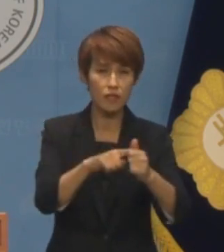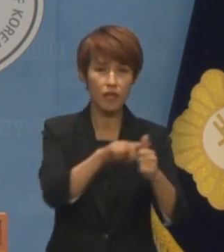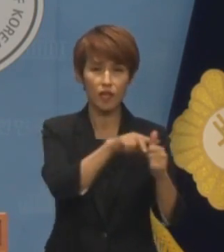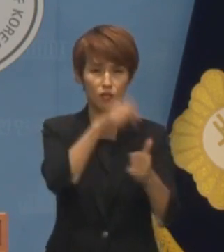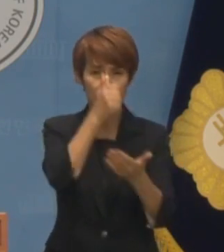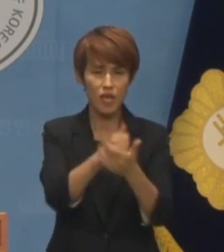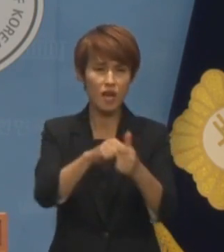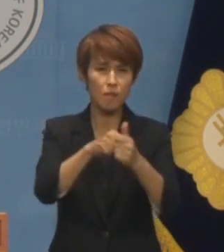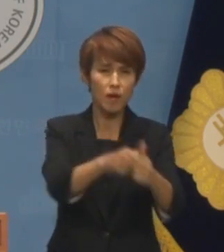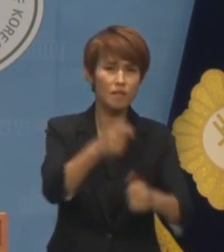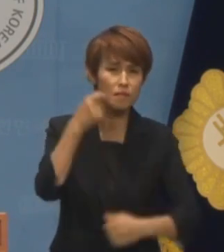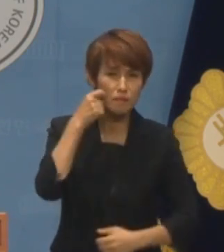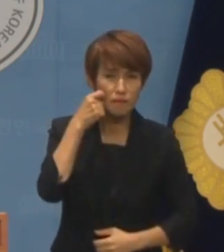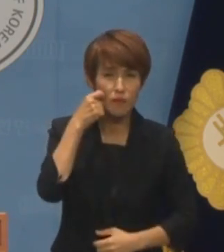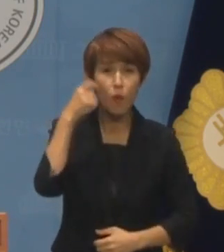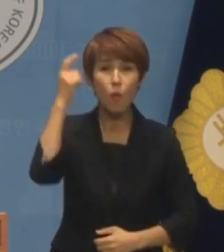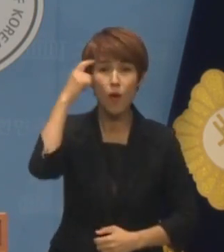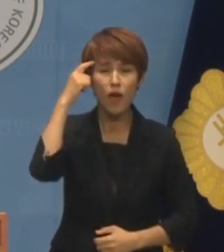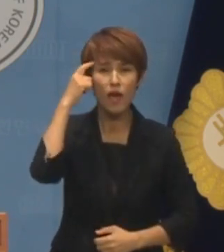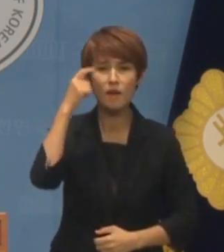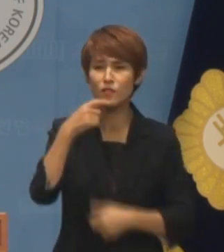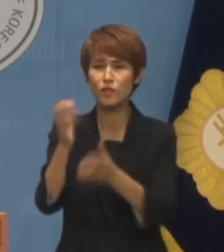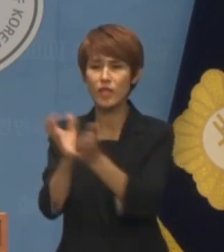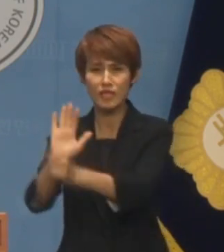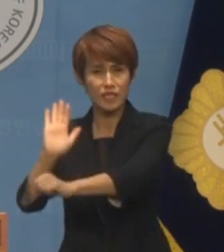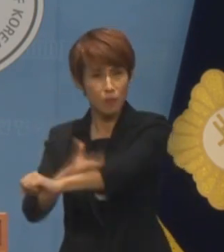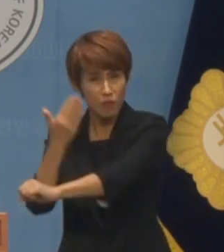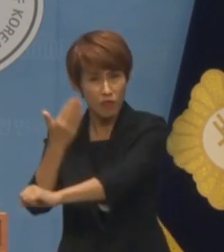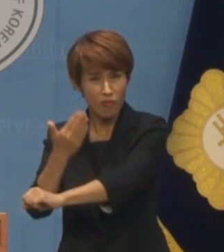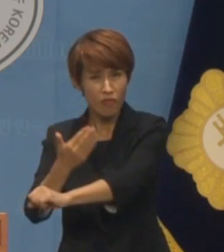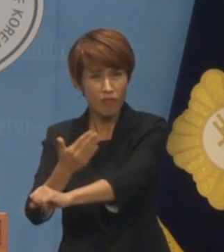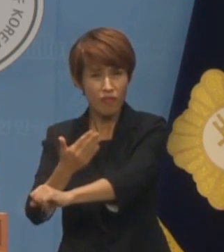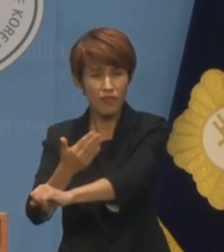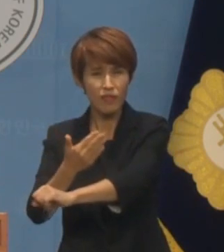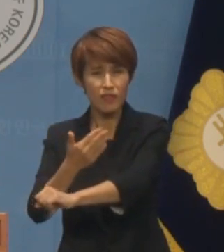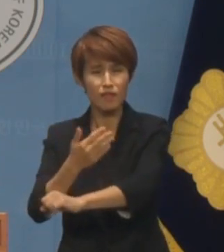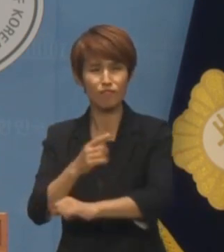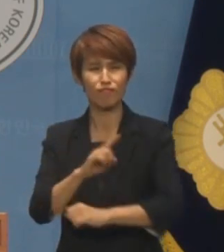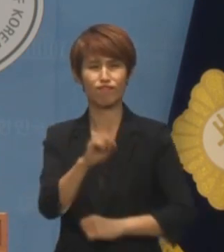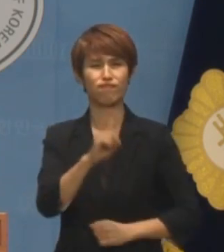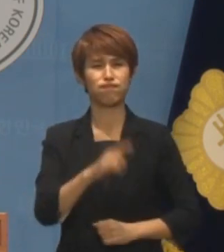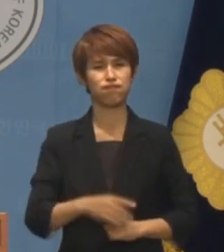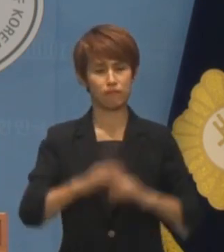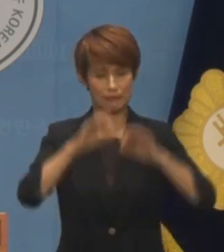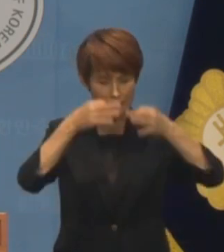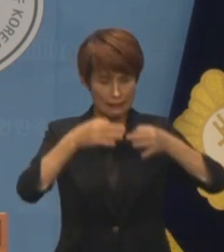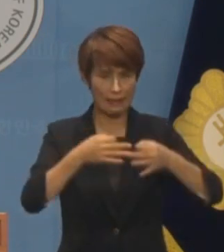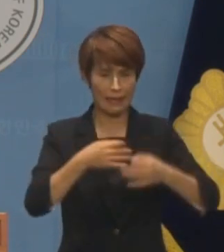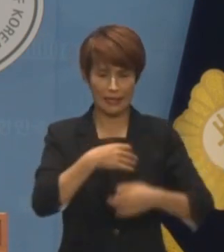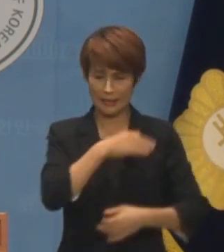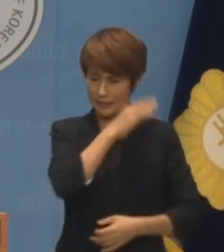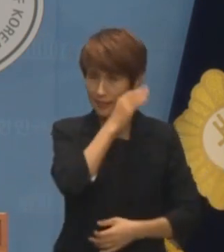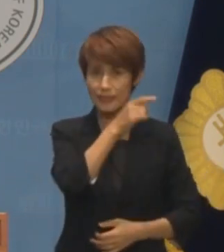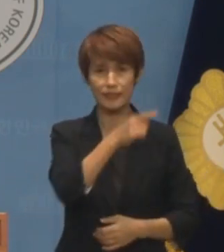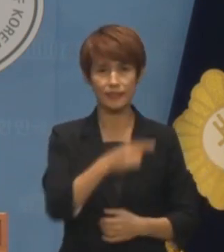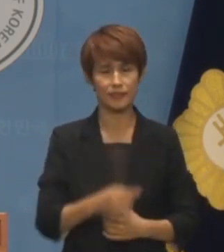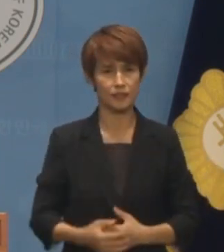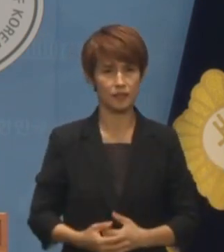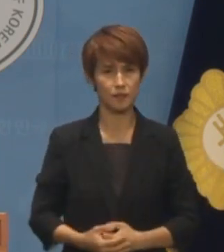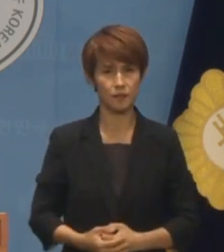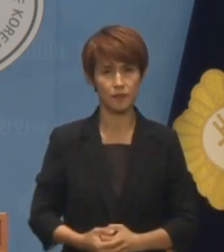처벌할 수 없는 것은 민주당 때문이다 이렇게 주장한 스스로가 덜 부끄럽지 않겠습니까